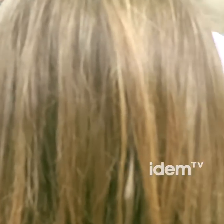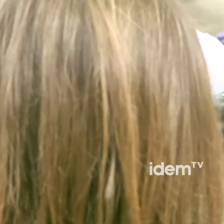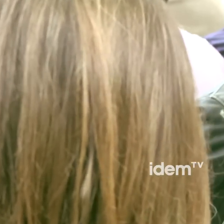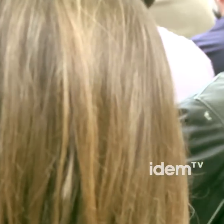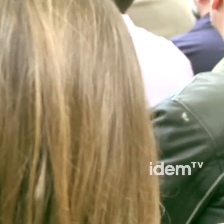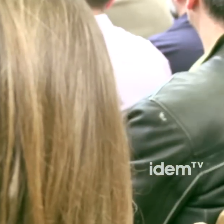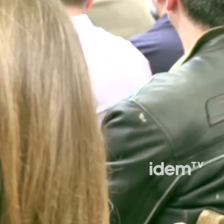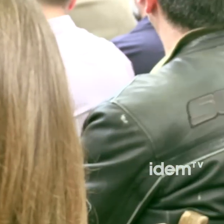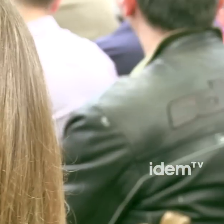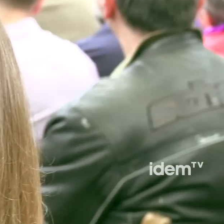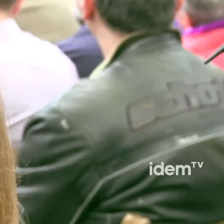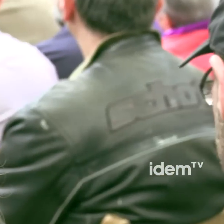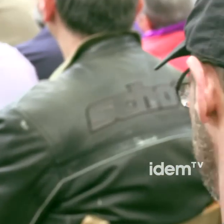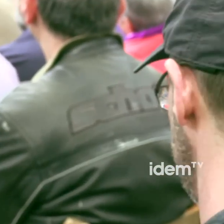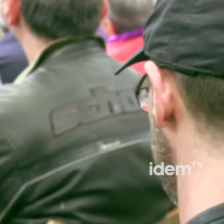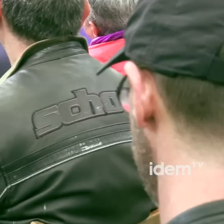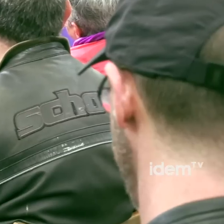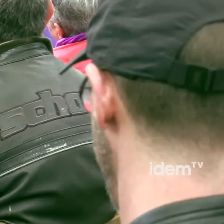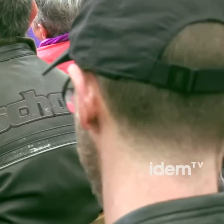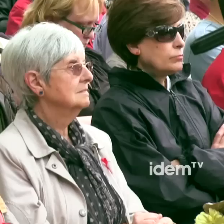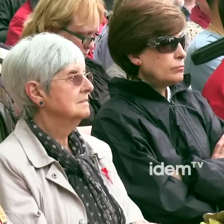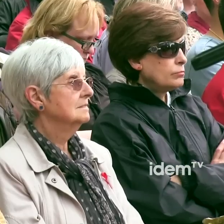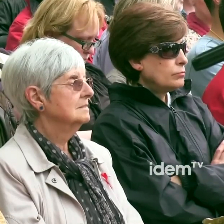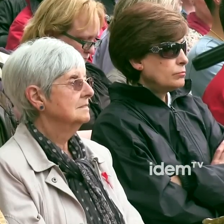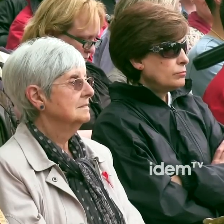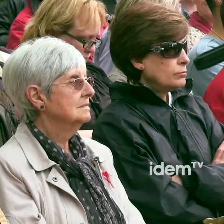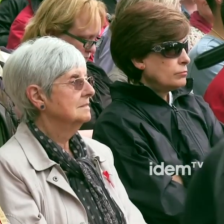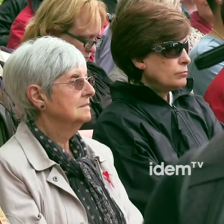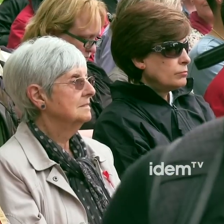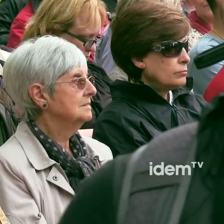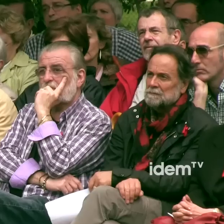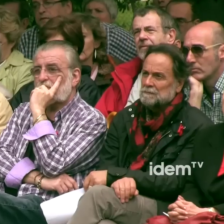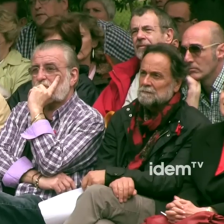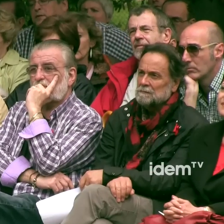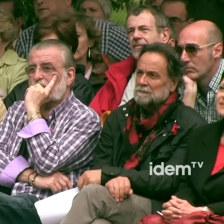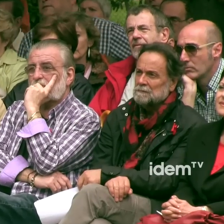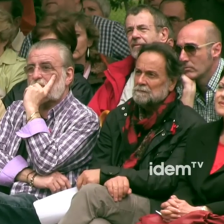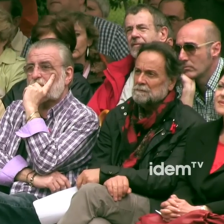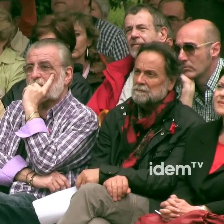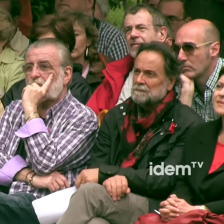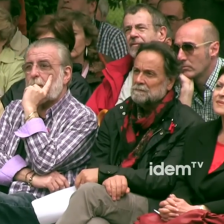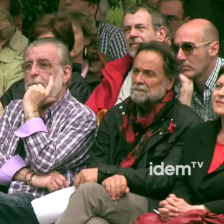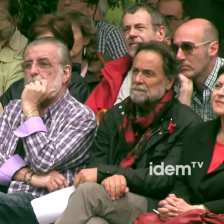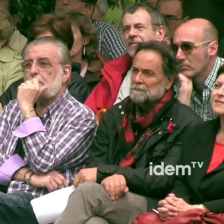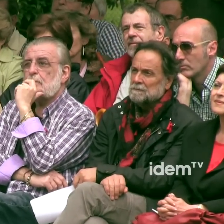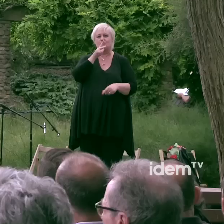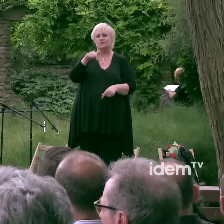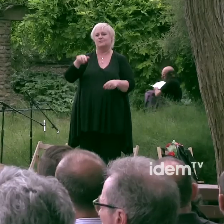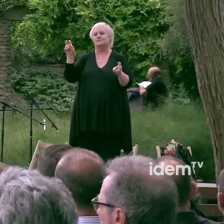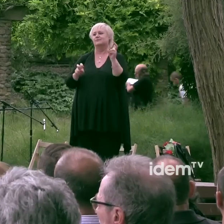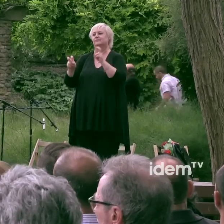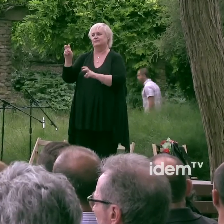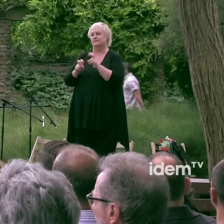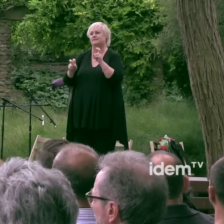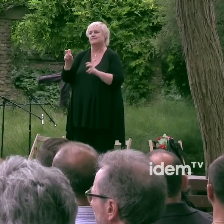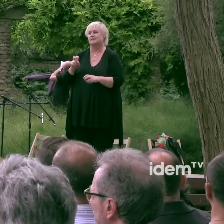mitjans de comunicació gràcies consellera i resta d'autoritats per honorar-nos avui aquí amb la vostra presència i